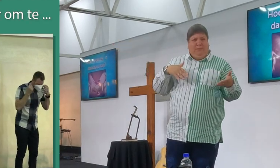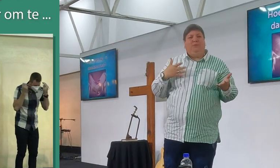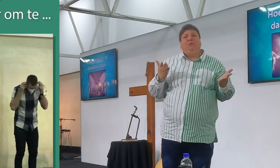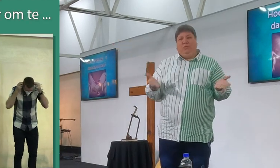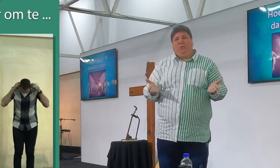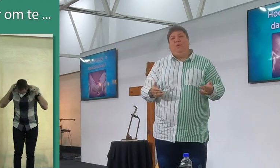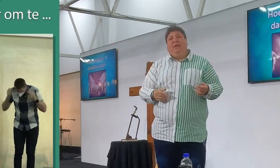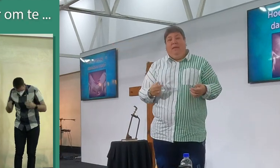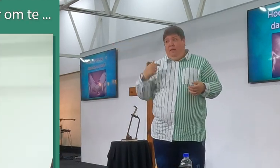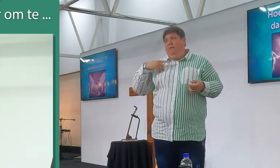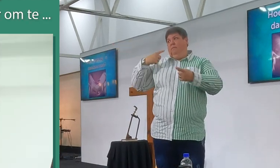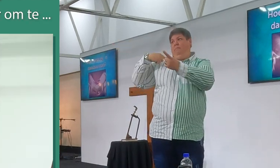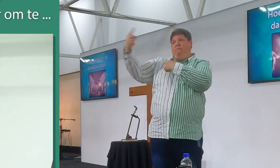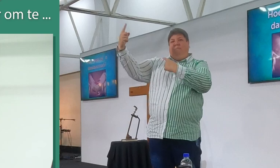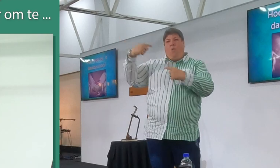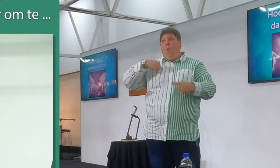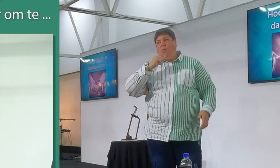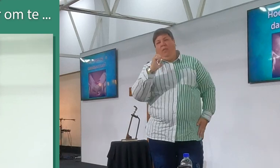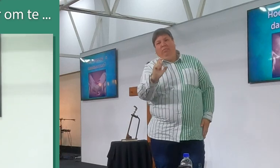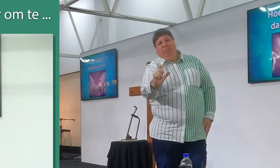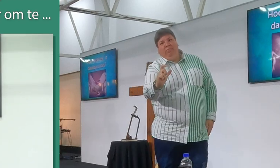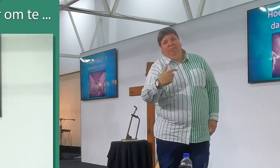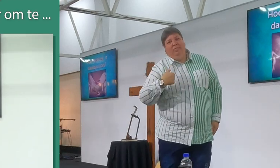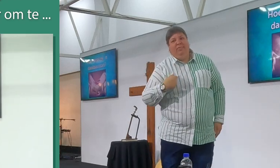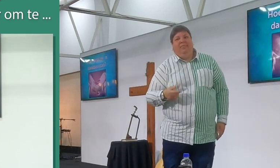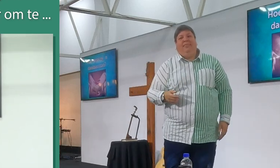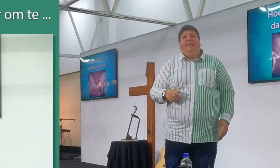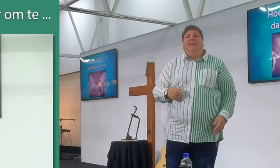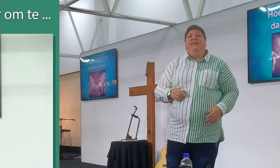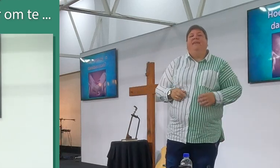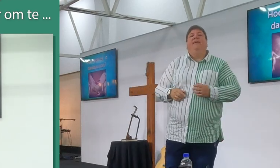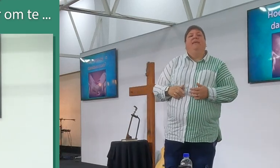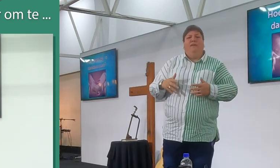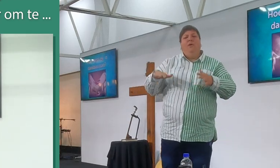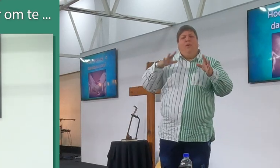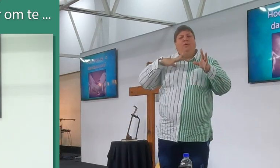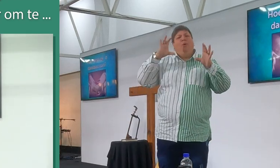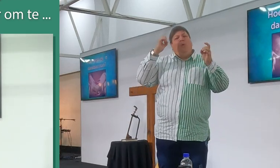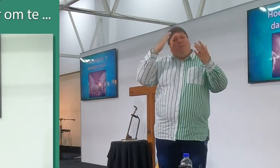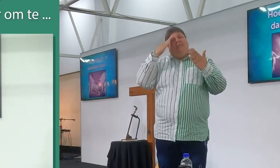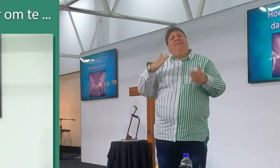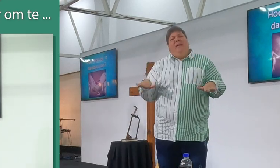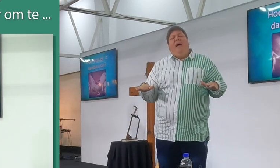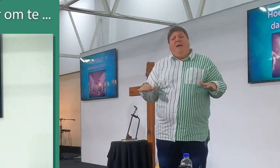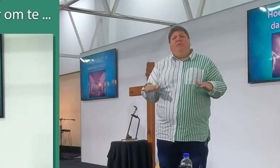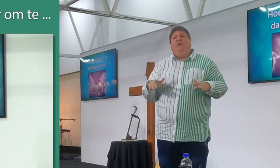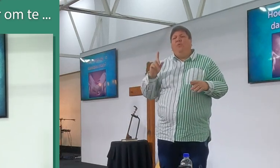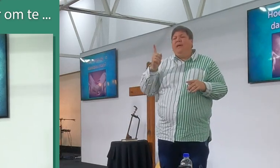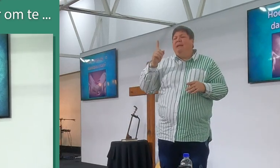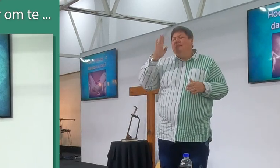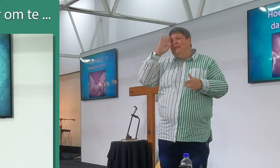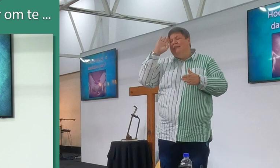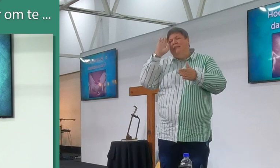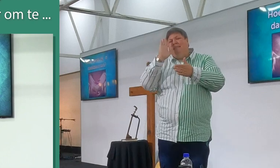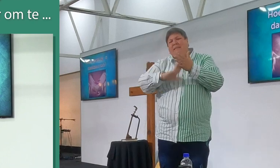Maar ek sal omwees. En so, is ons baie keer ondankbaar, en weet julle, van die simpelste